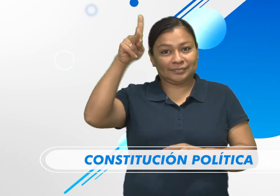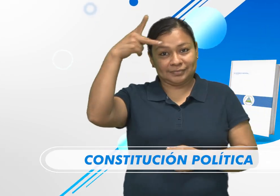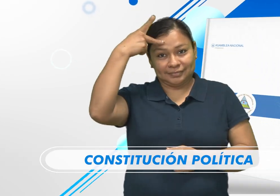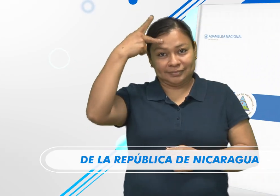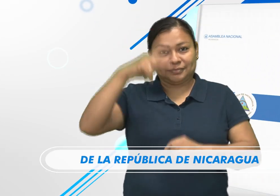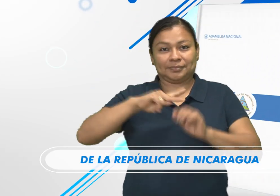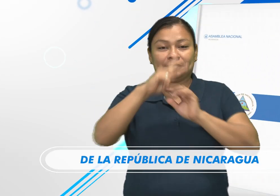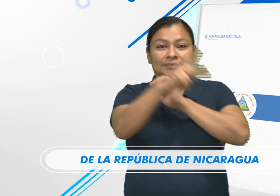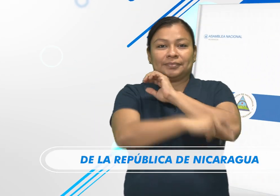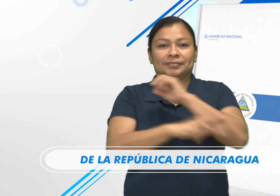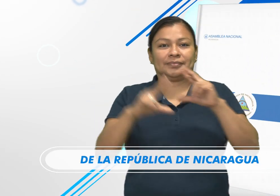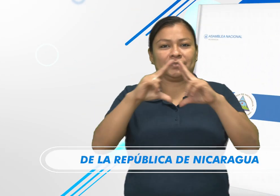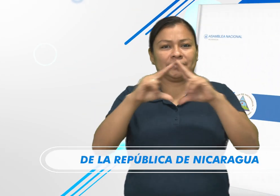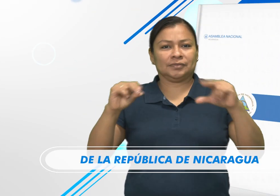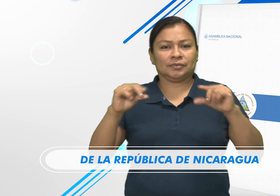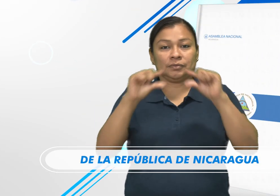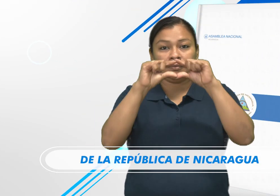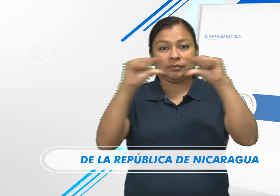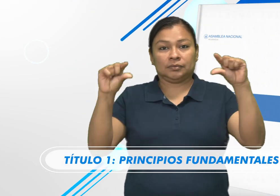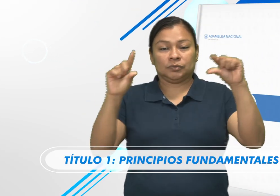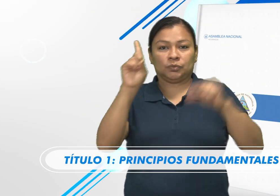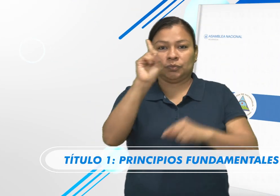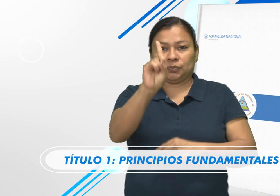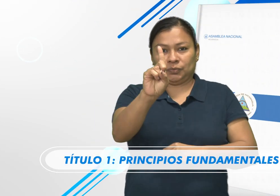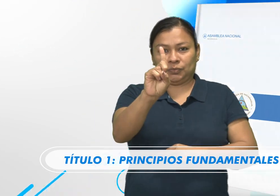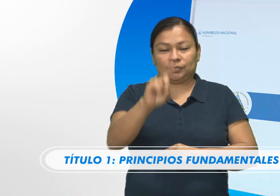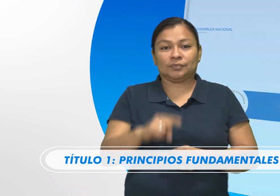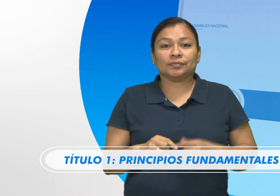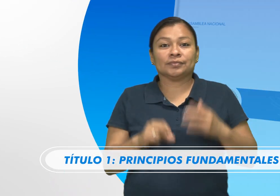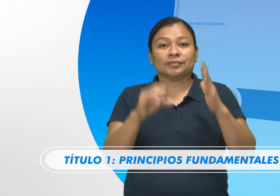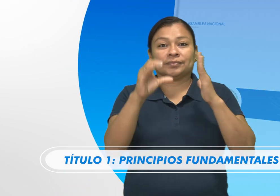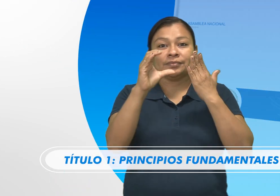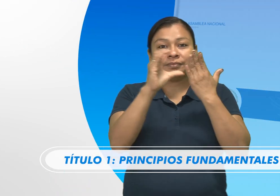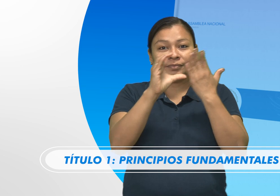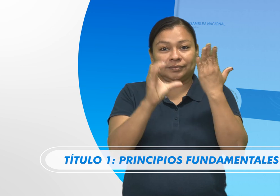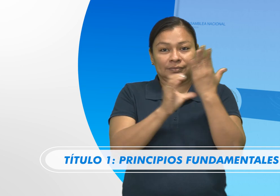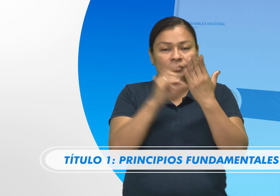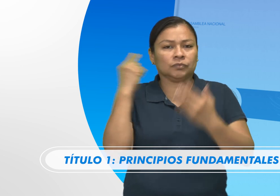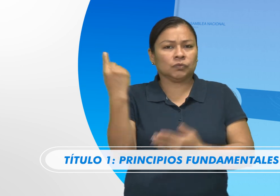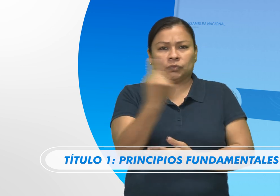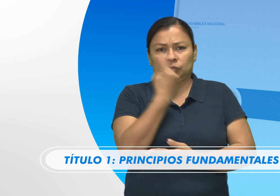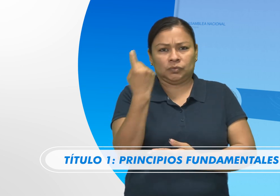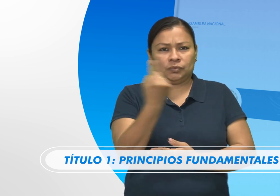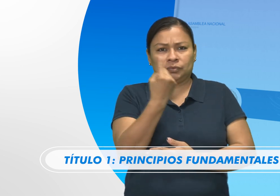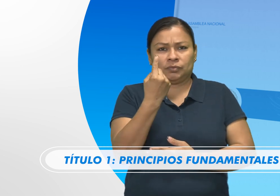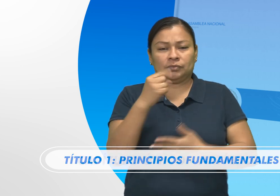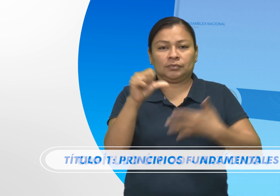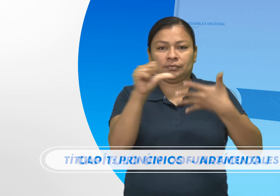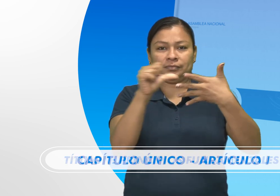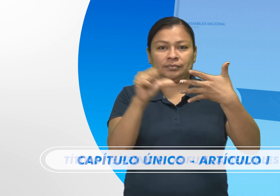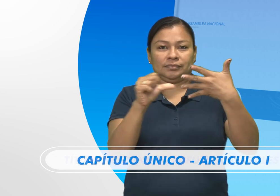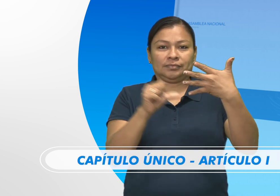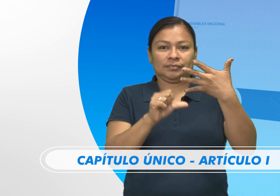Constitución Política de la República de Nicaragua Título 1 Principios Fundamentales